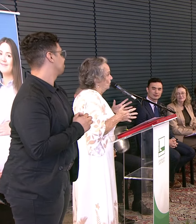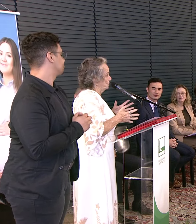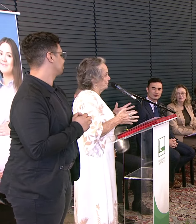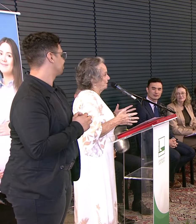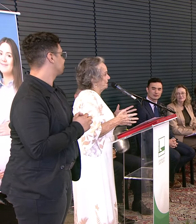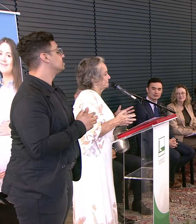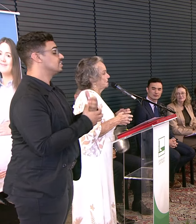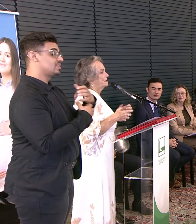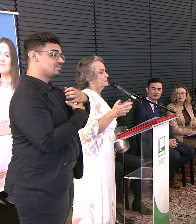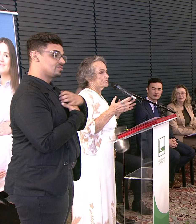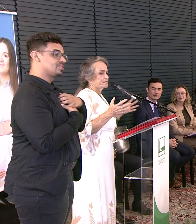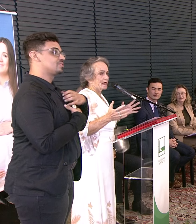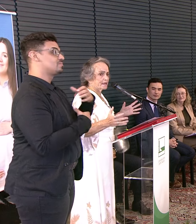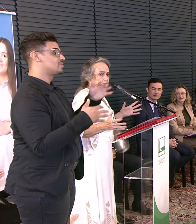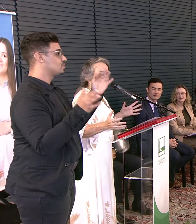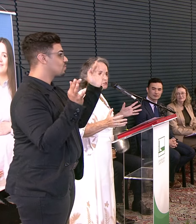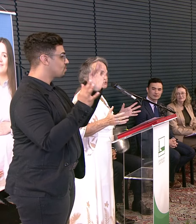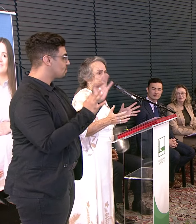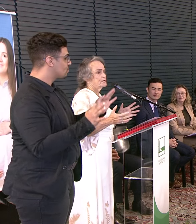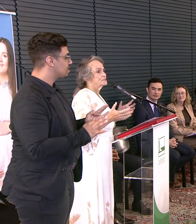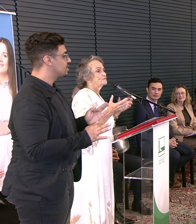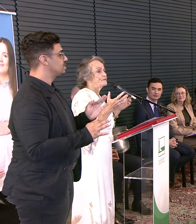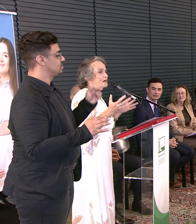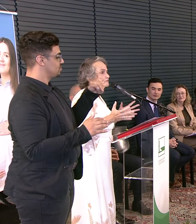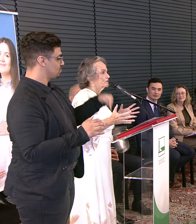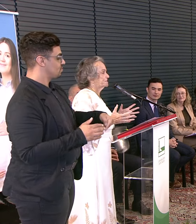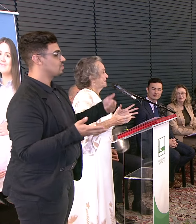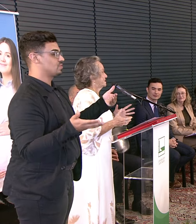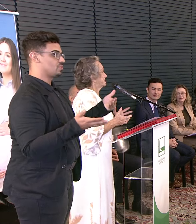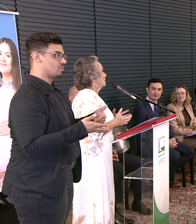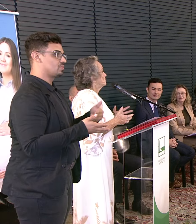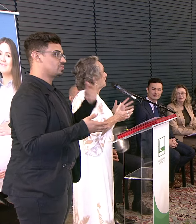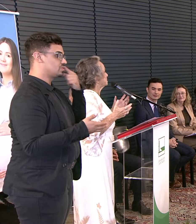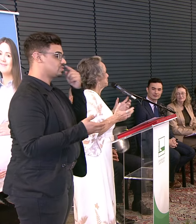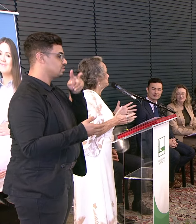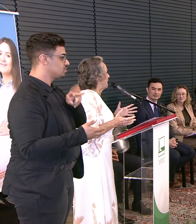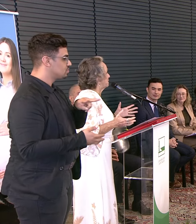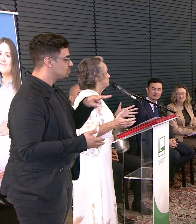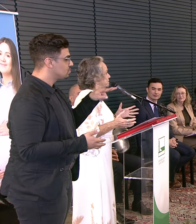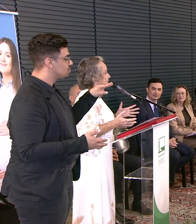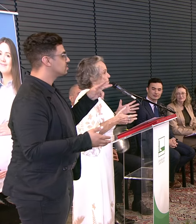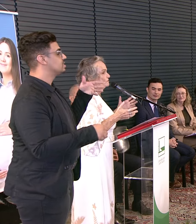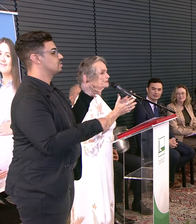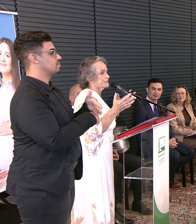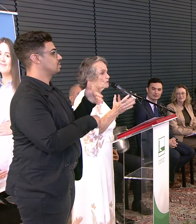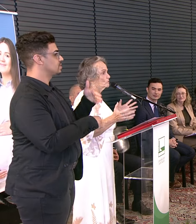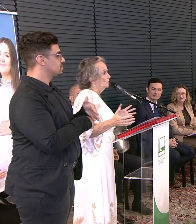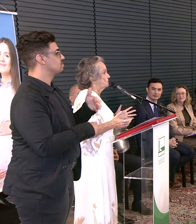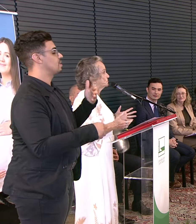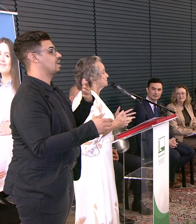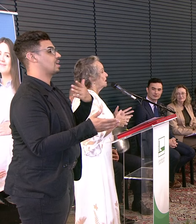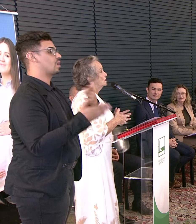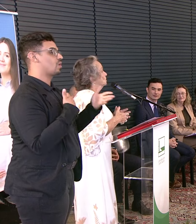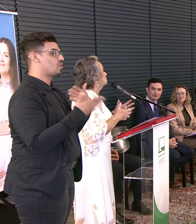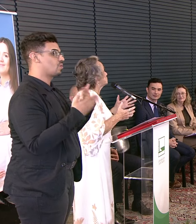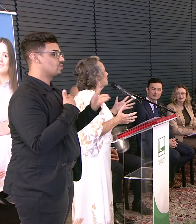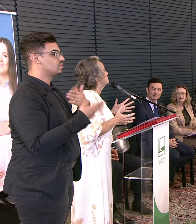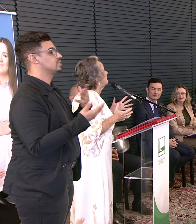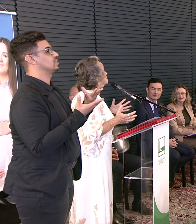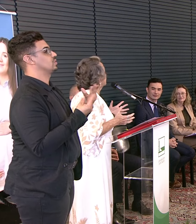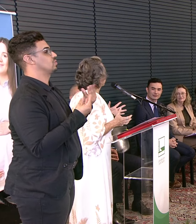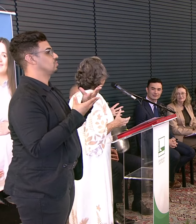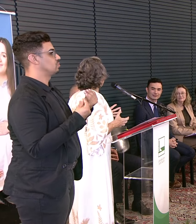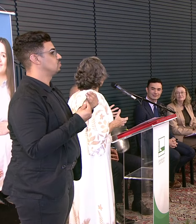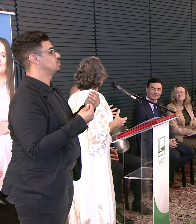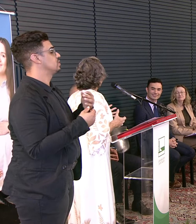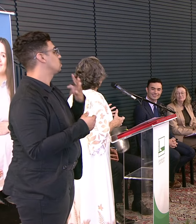Muito feliz De estar aqui hoje De ver vocês Participar com vocês Conversei com muitos Muitos que